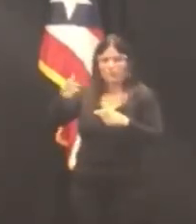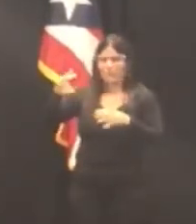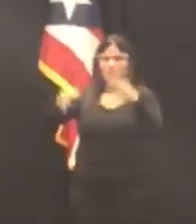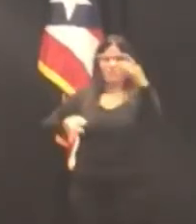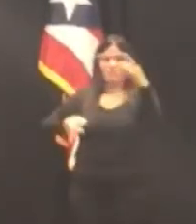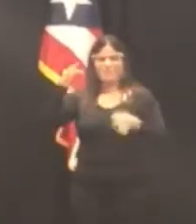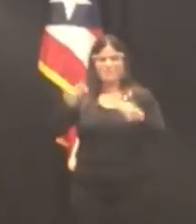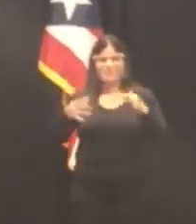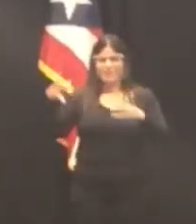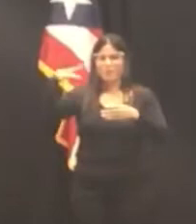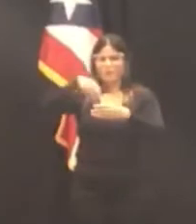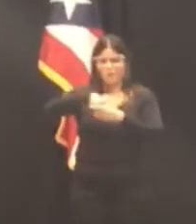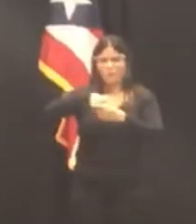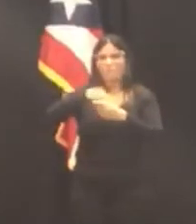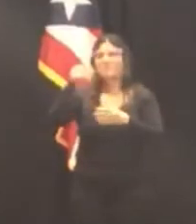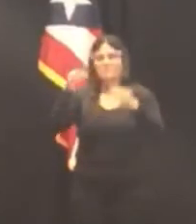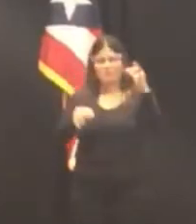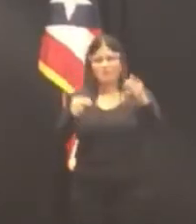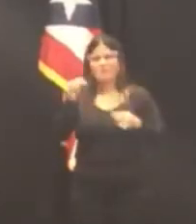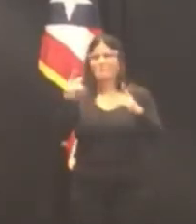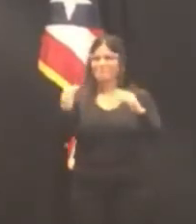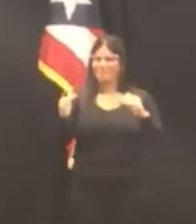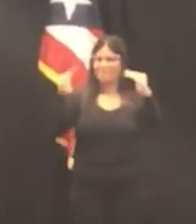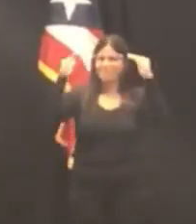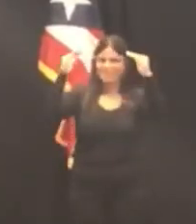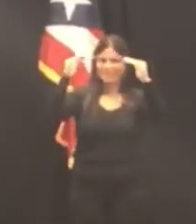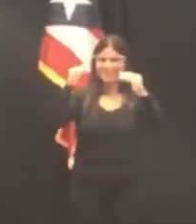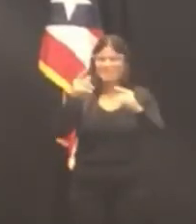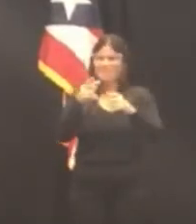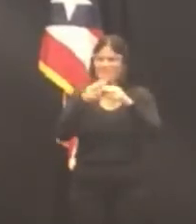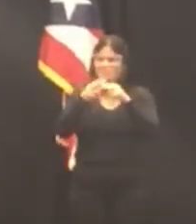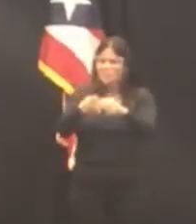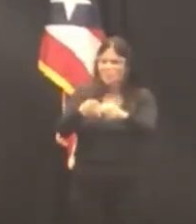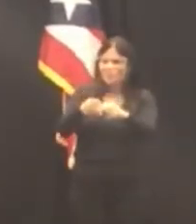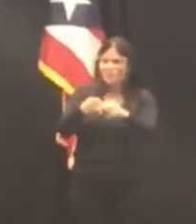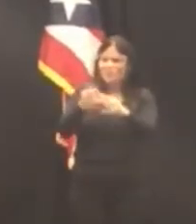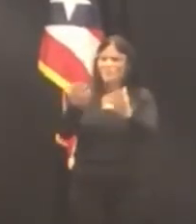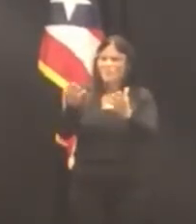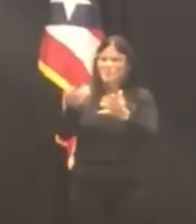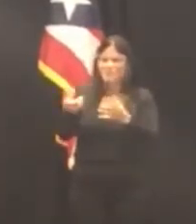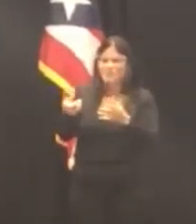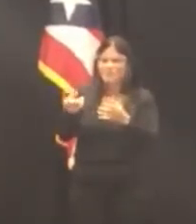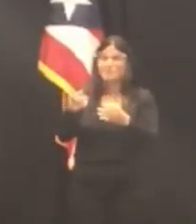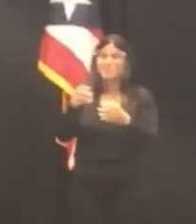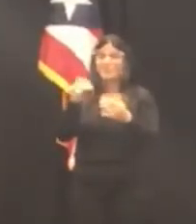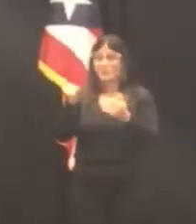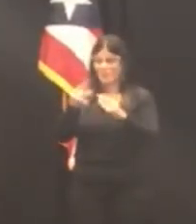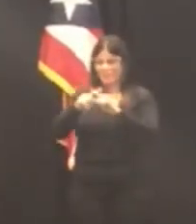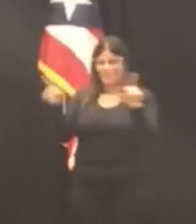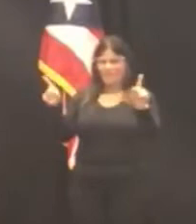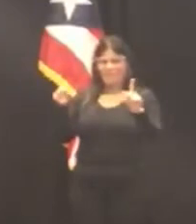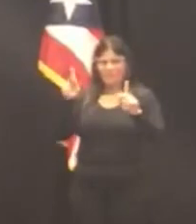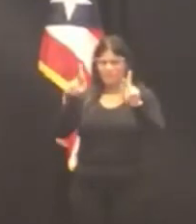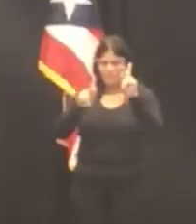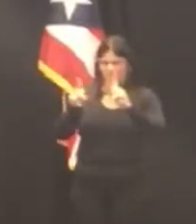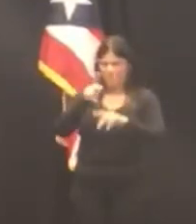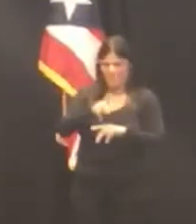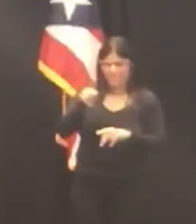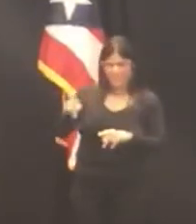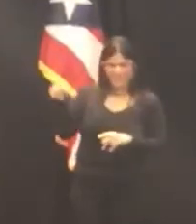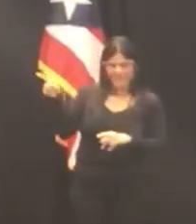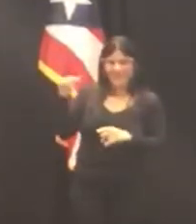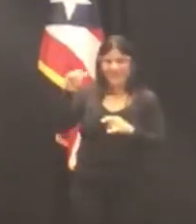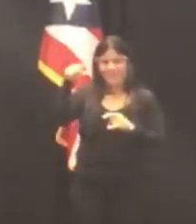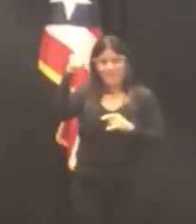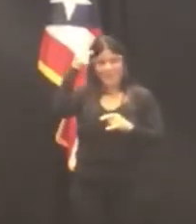de Puerto Rico este nombramiento en diferencia al gobernador electo Pedro Pierluisi lo hemos dialogado con él y